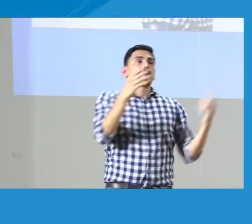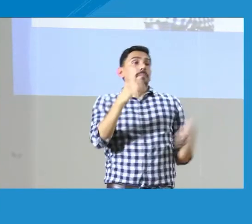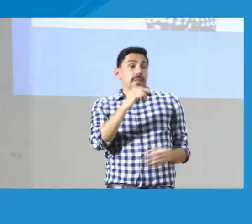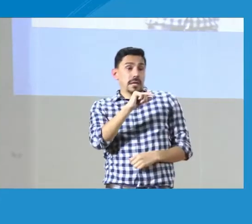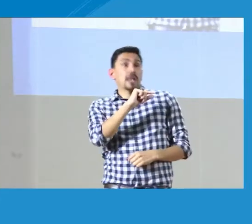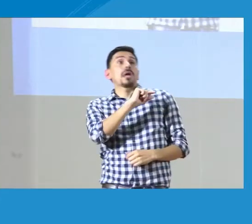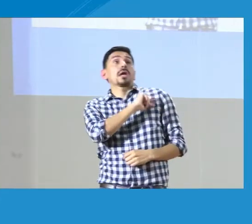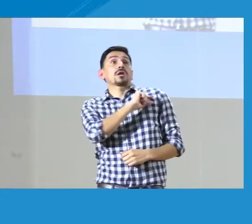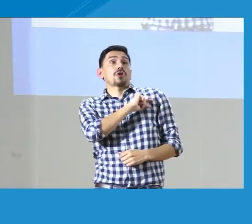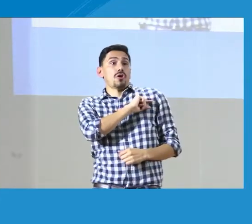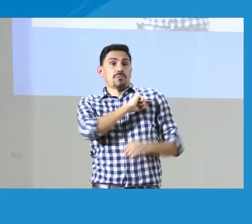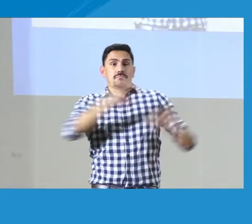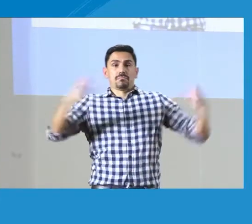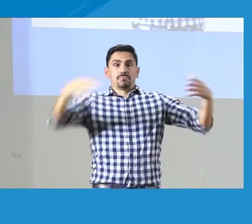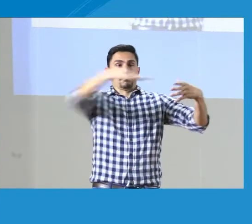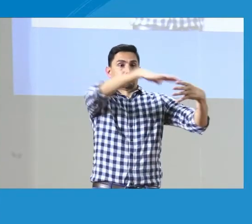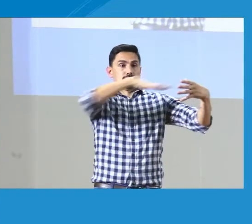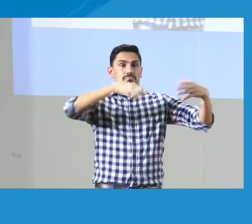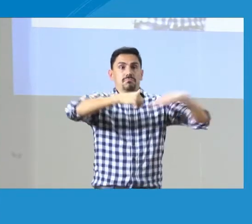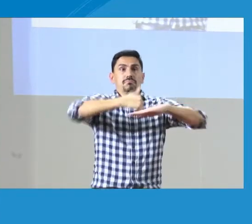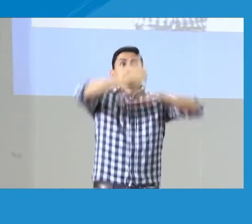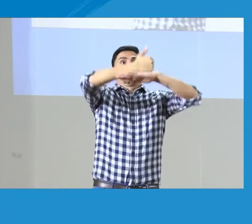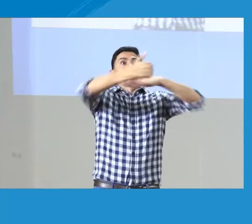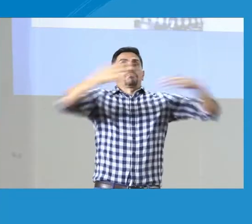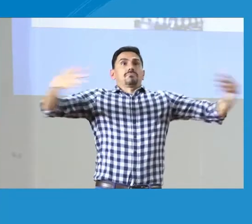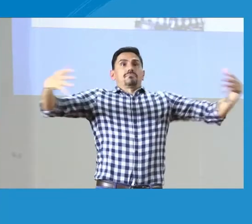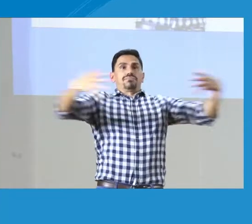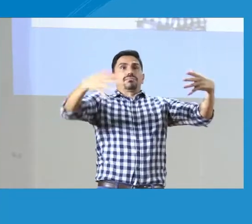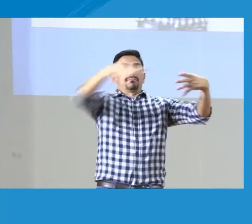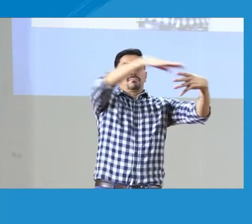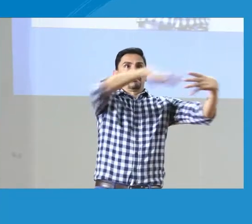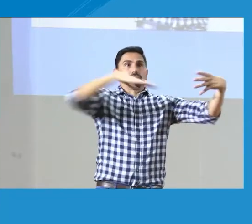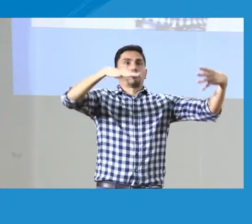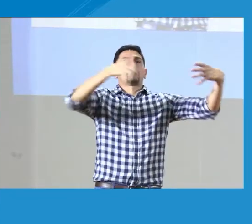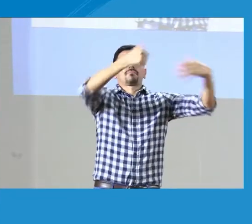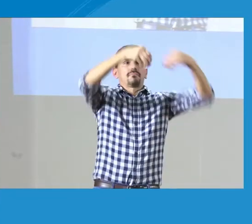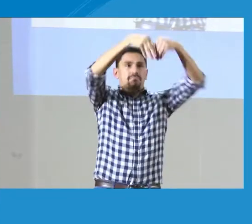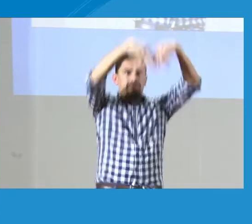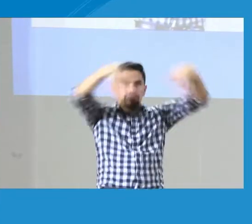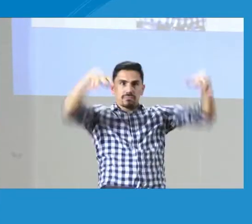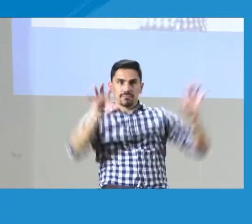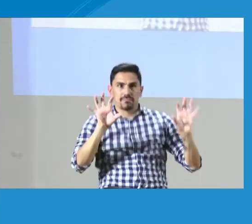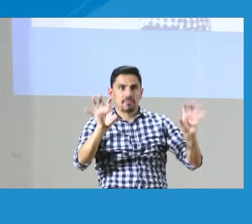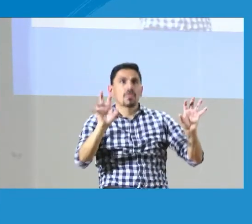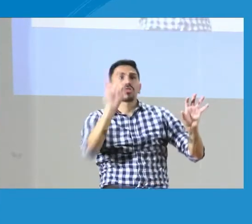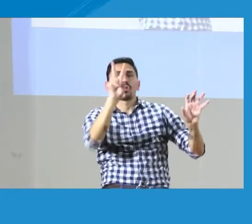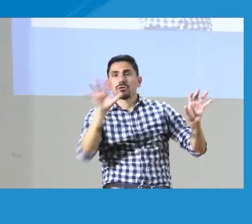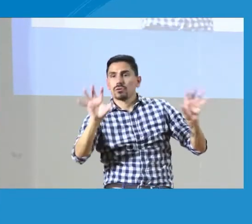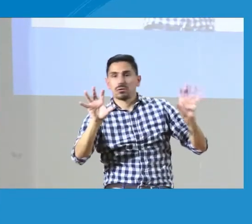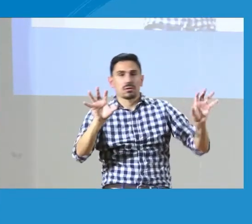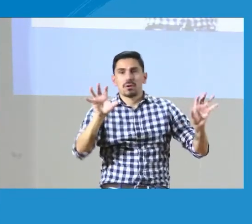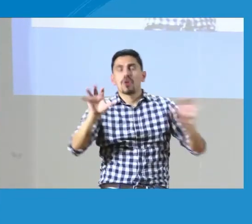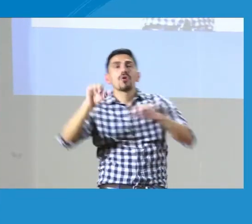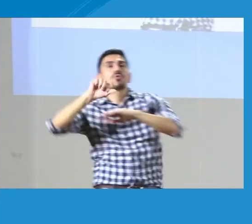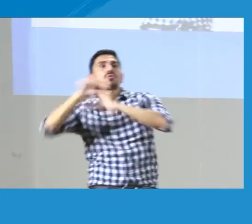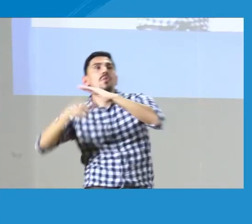Entonces, pues el INSOR, ustedes saben que es el ente director y tiene dos